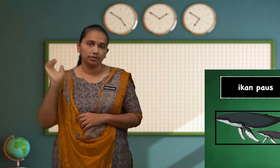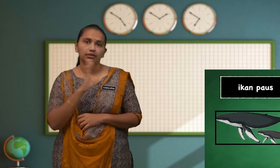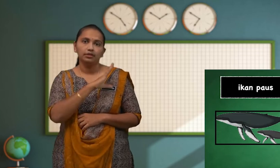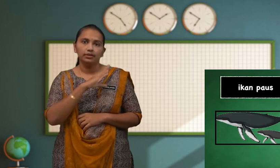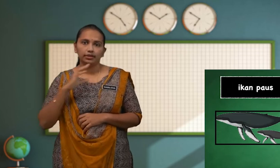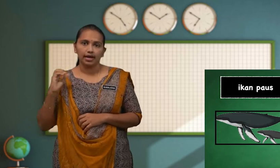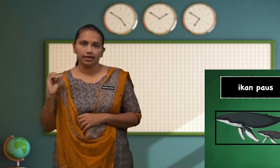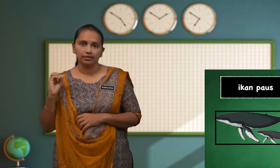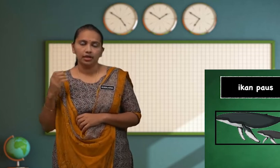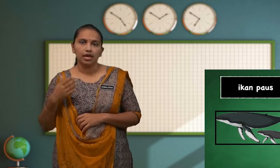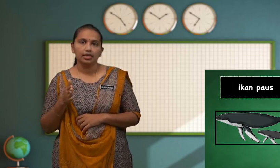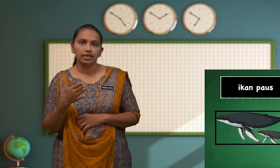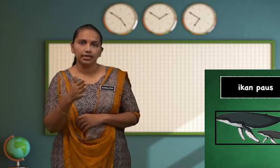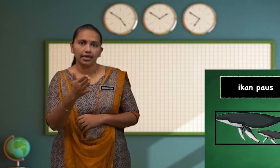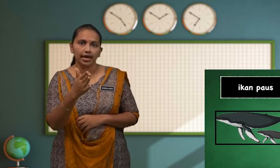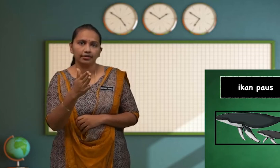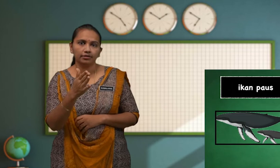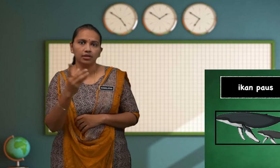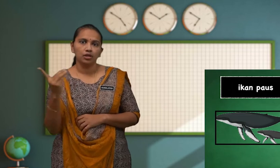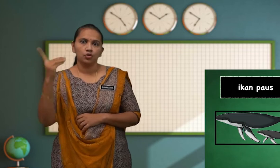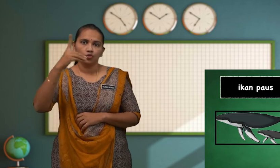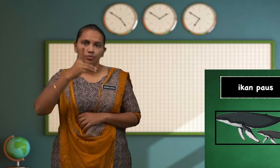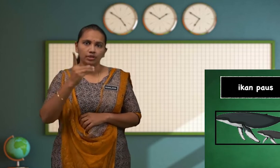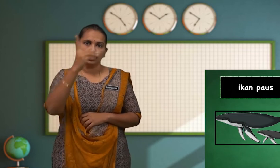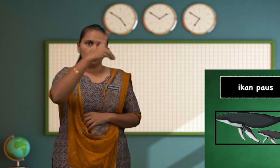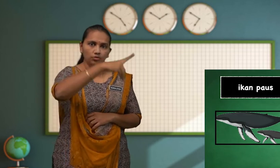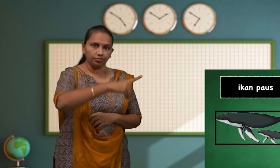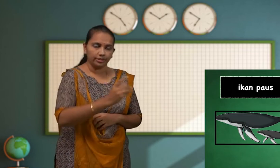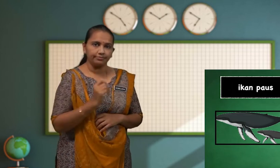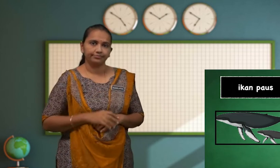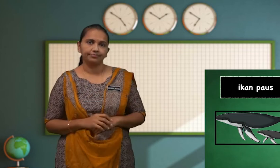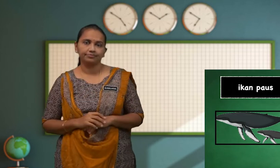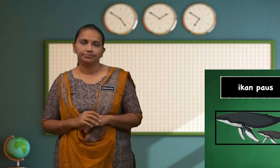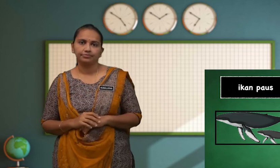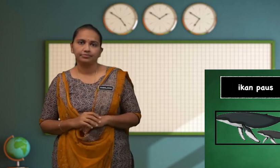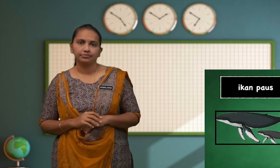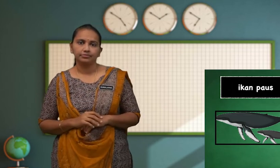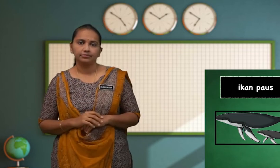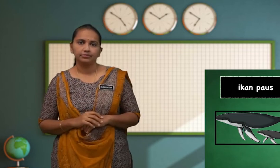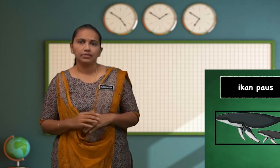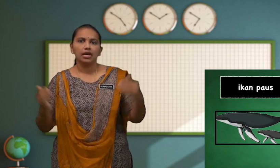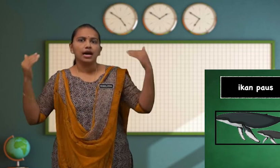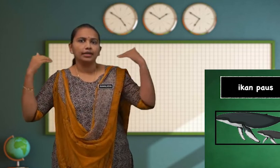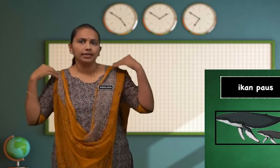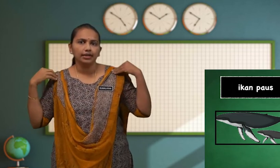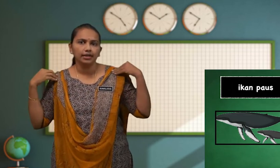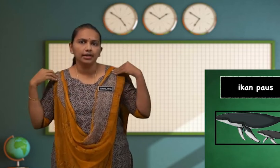Dan Ikan Lumba Lumba Adakah